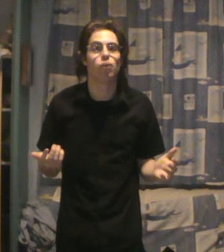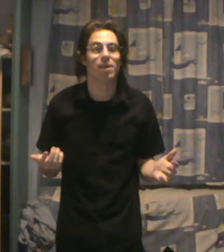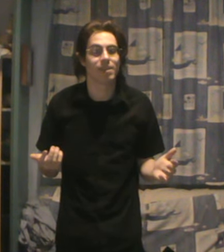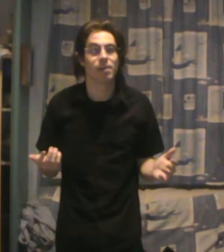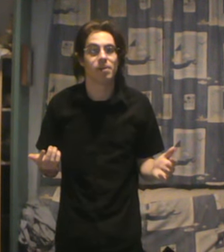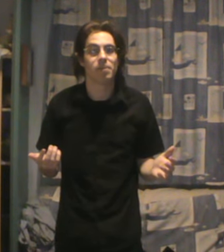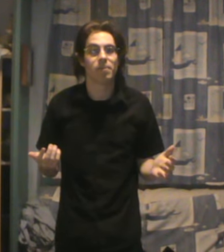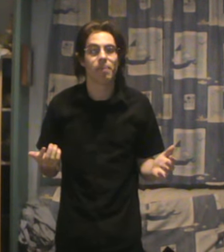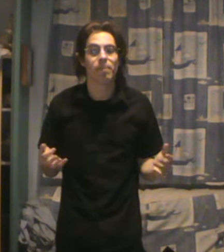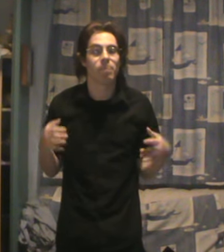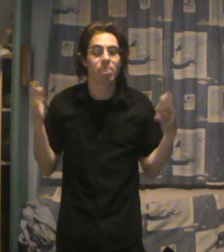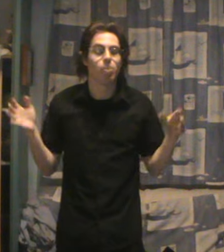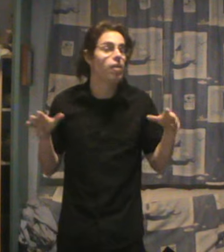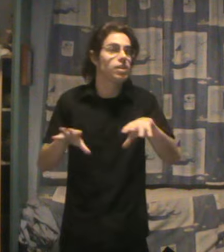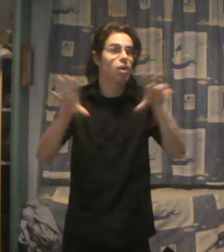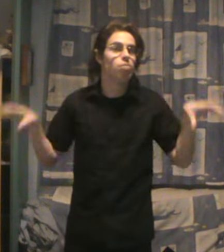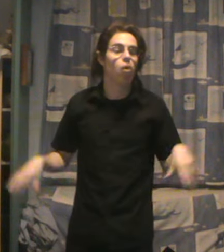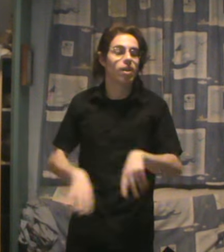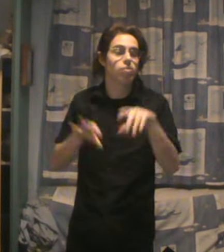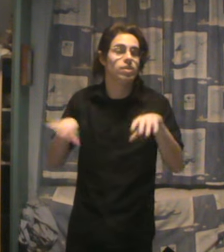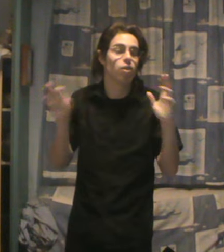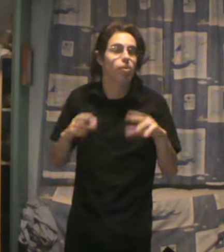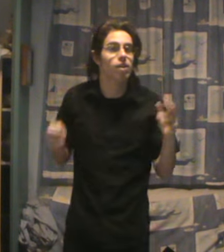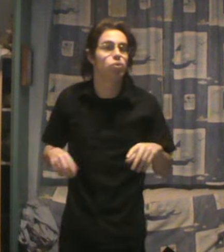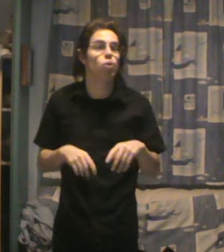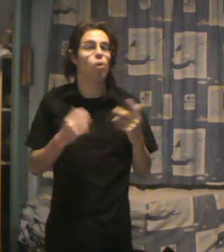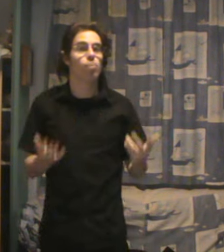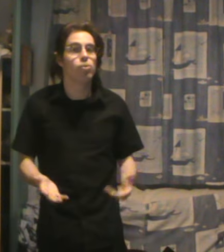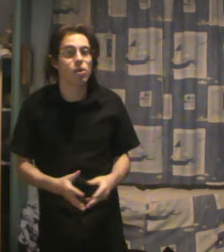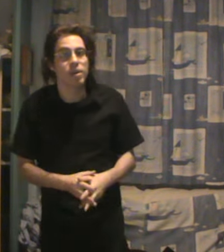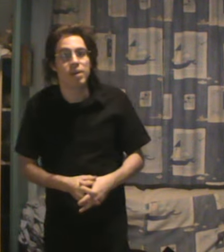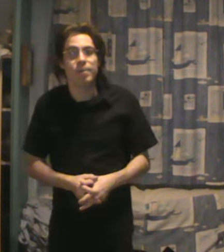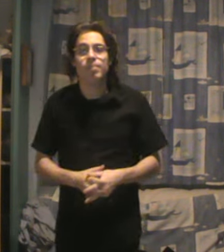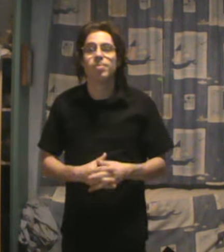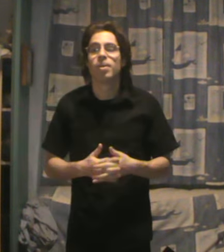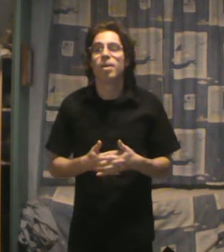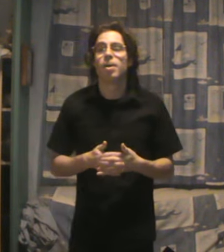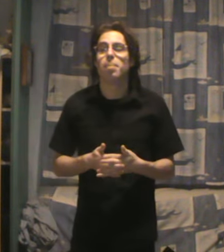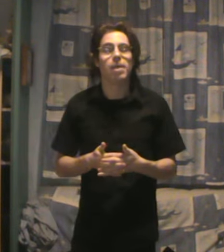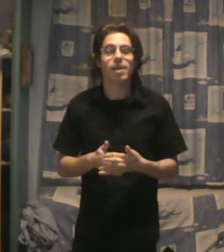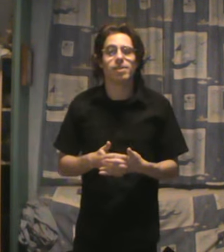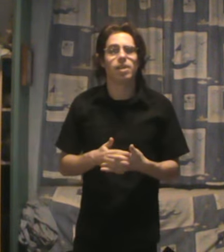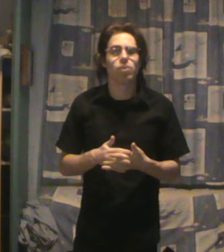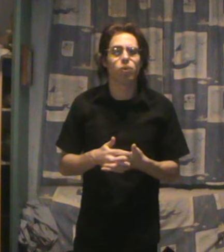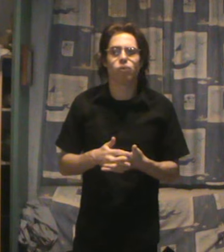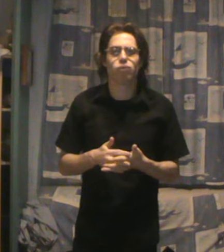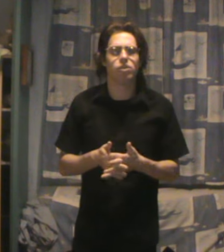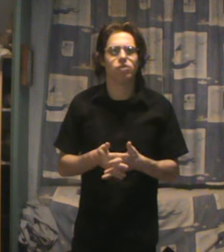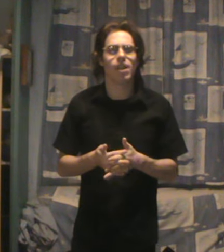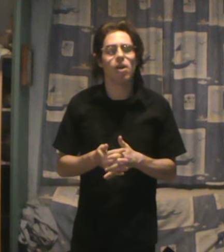voisins. Bref, cet argument-là, tous ces arguments-là qui tournent en boucle, mais ces arguments sont usés jusqu'à l